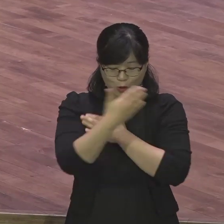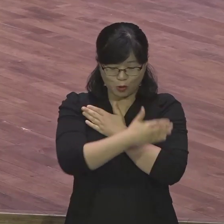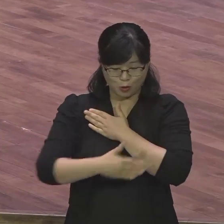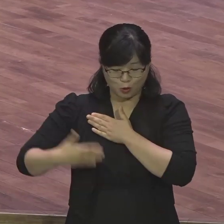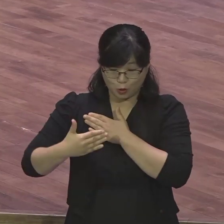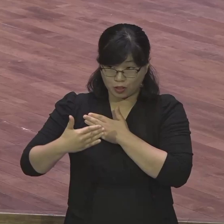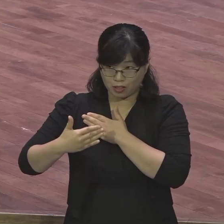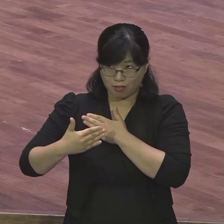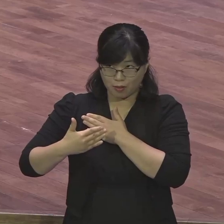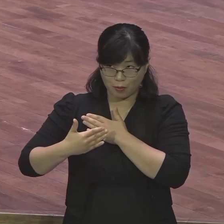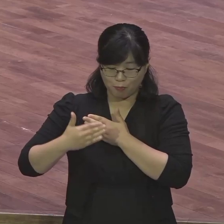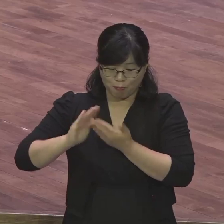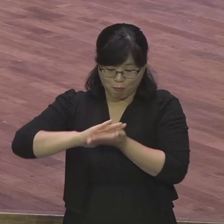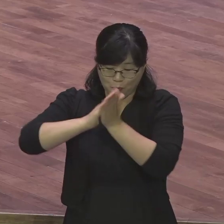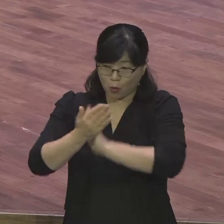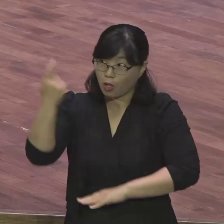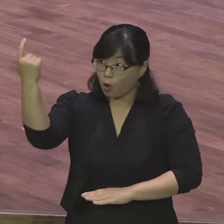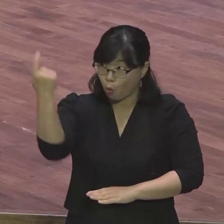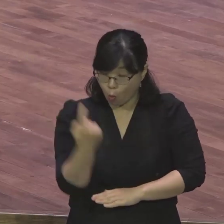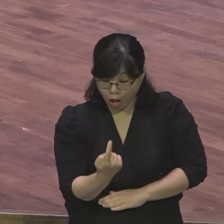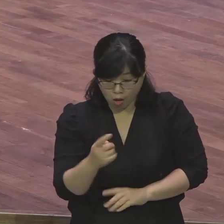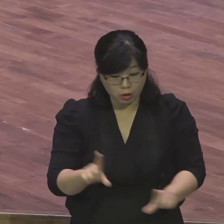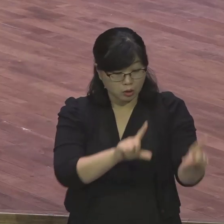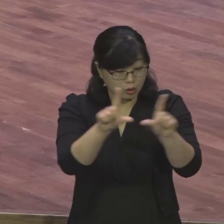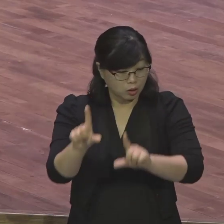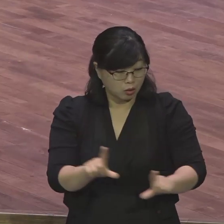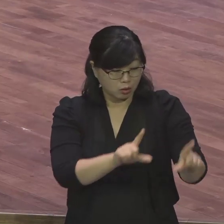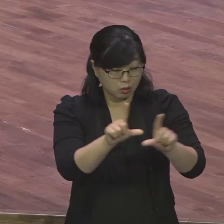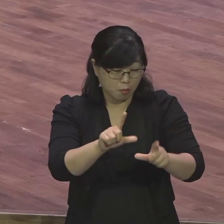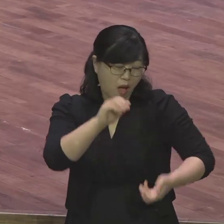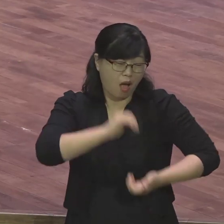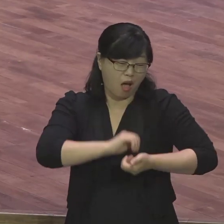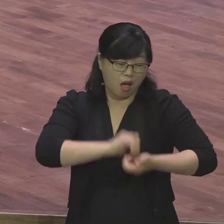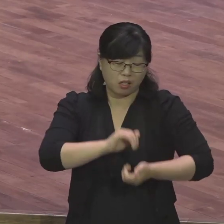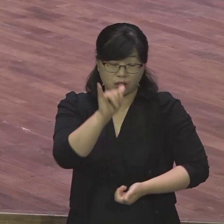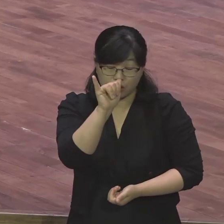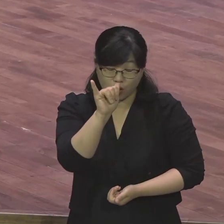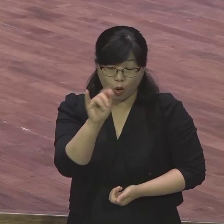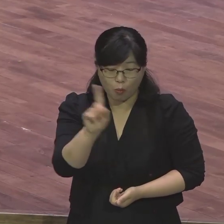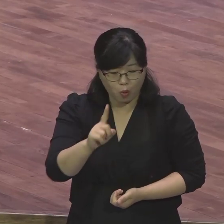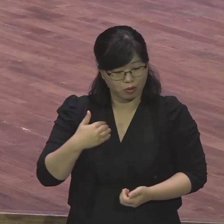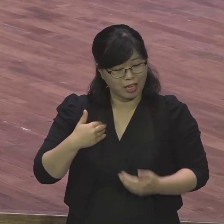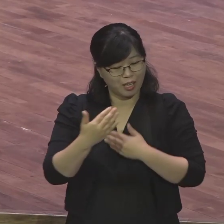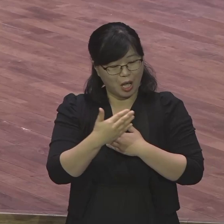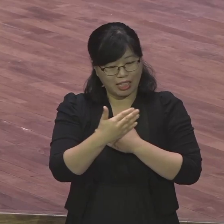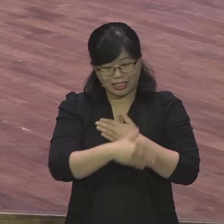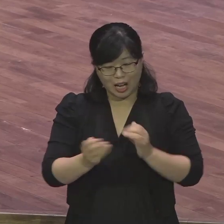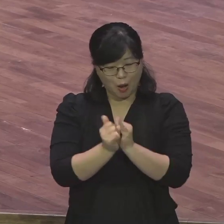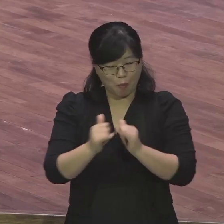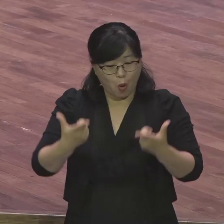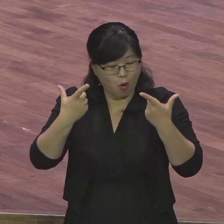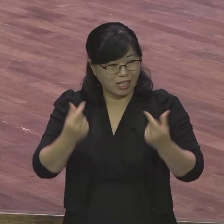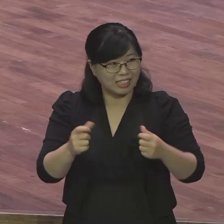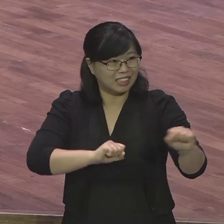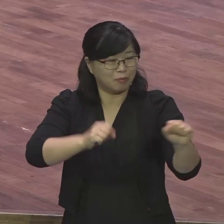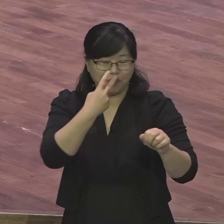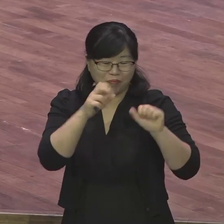있는 사람들을 만날 수가 없어요. 육천에 한계가 있어서 만약에 예수님 지금까지 살아계신다면 우리 같은 서민들이